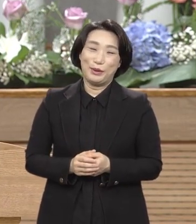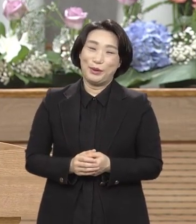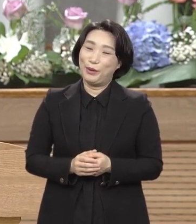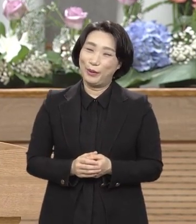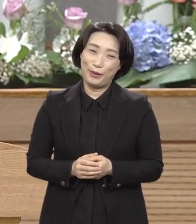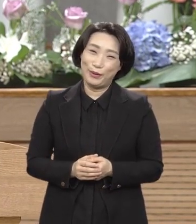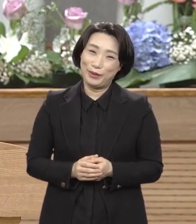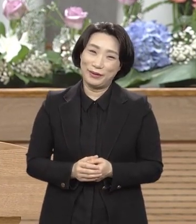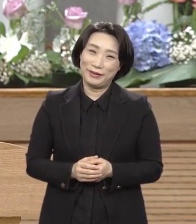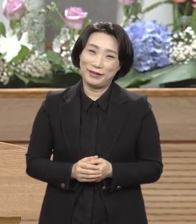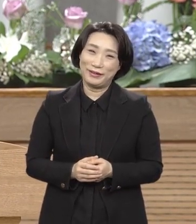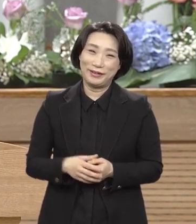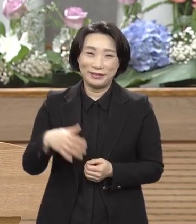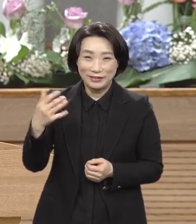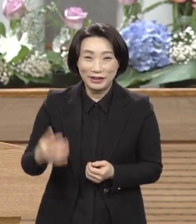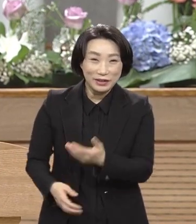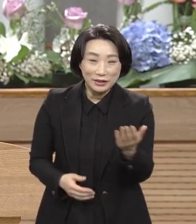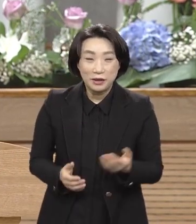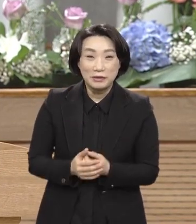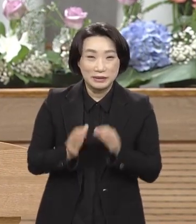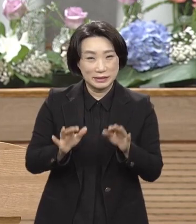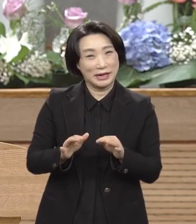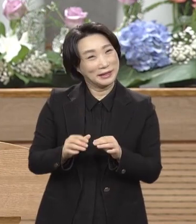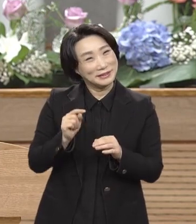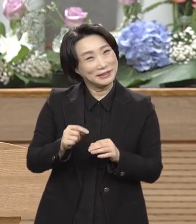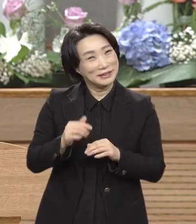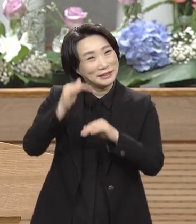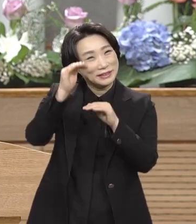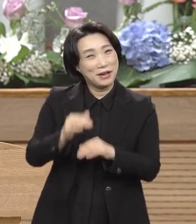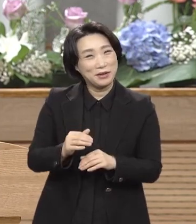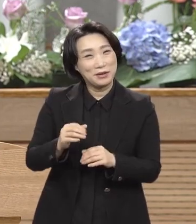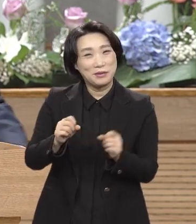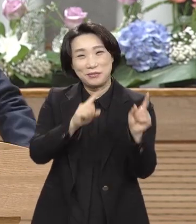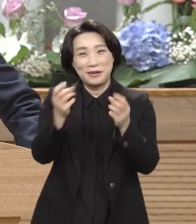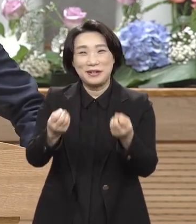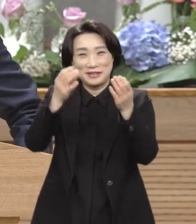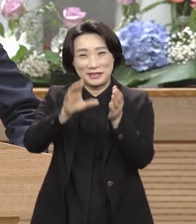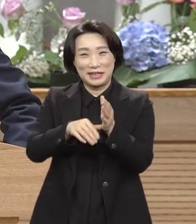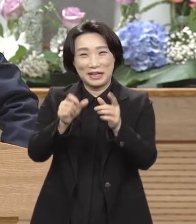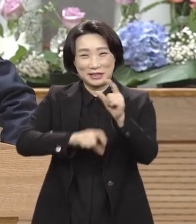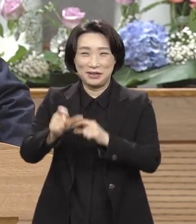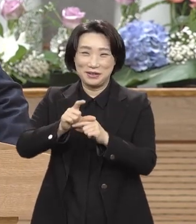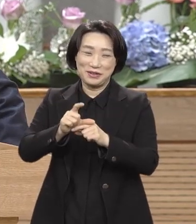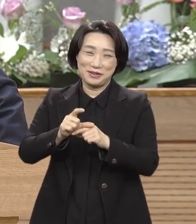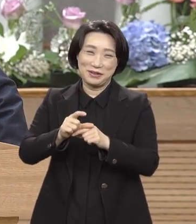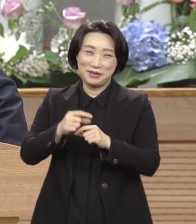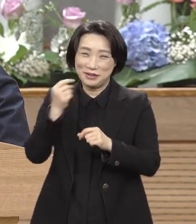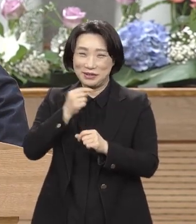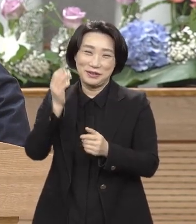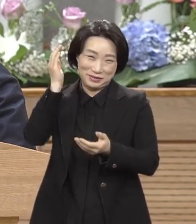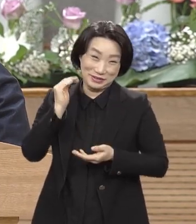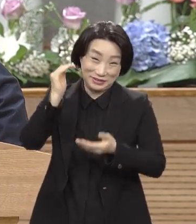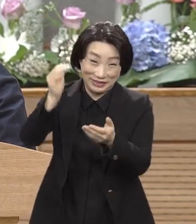이 얘기는 부활주일날 정확하게 말해줄게요. 이수그리도가